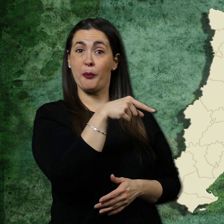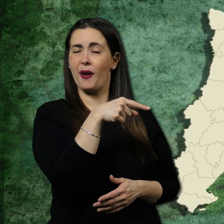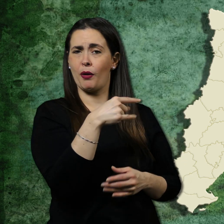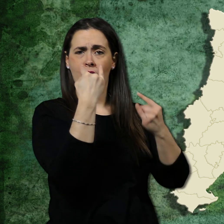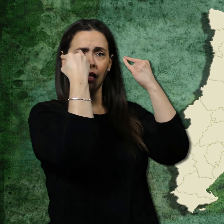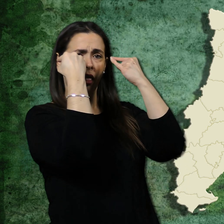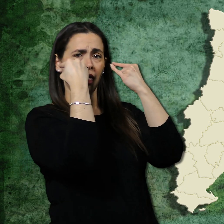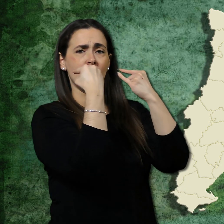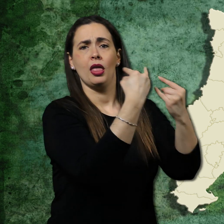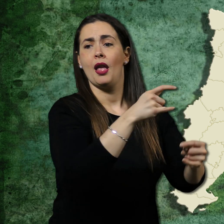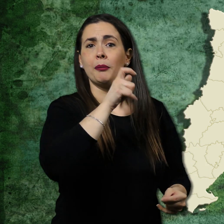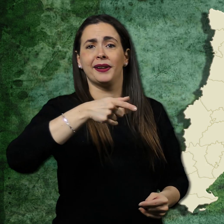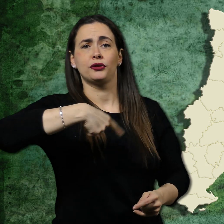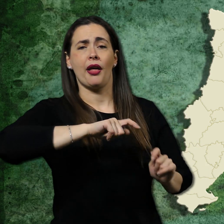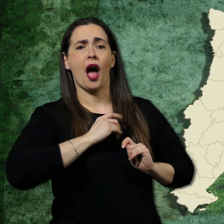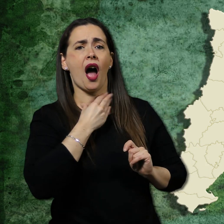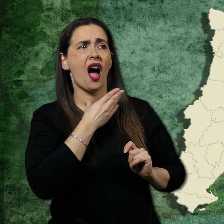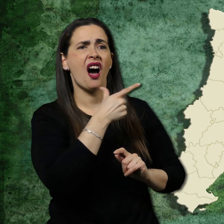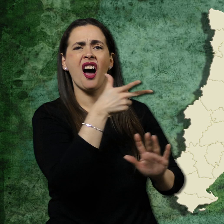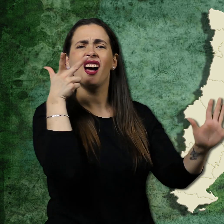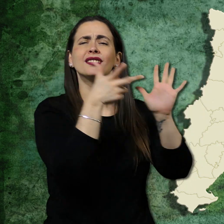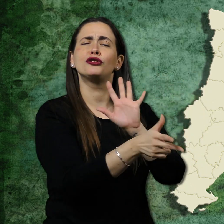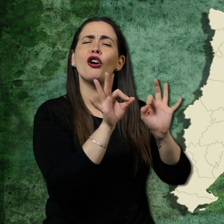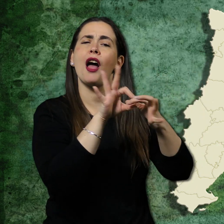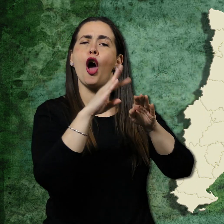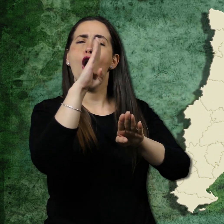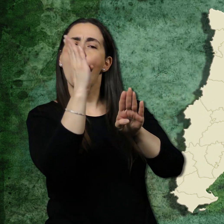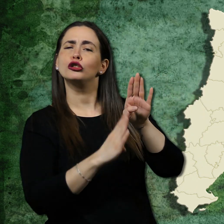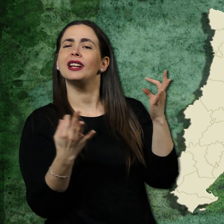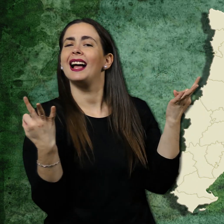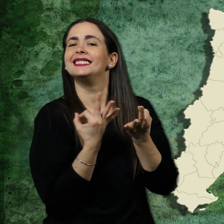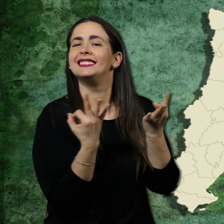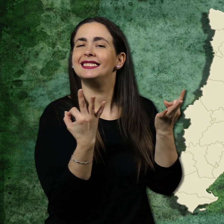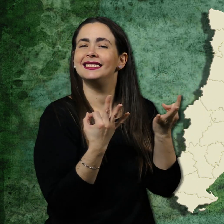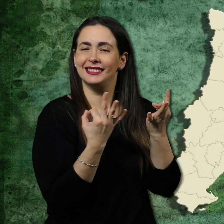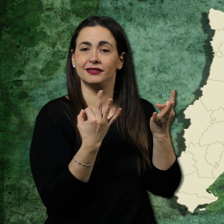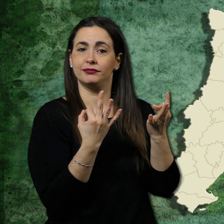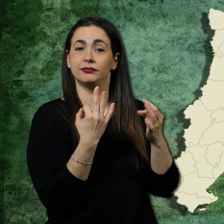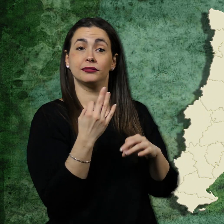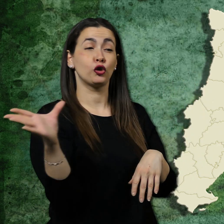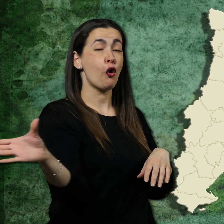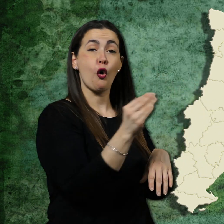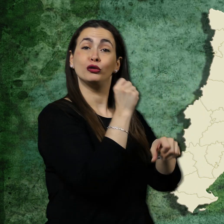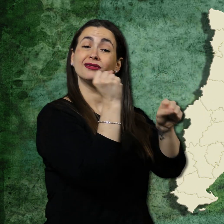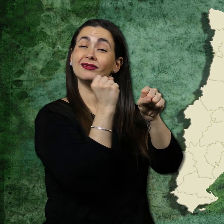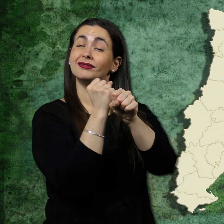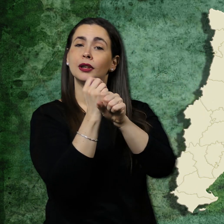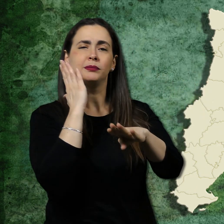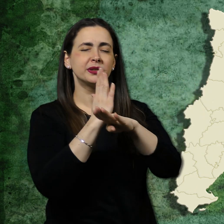i un dels atractius que ofereix aquesta vila als qui volen conèixer la història de la costa catalana i totes les feines